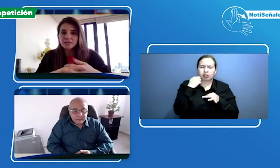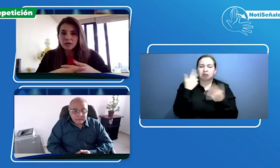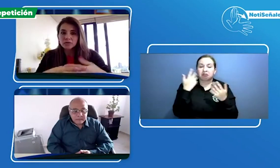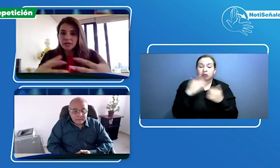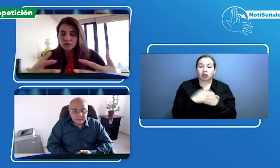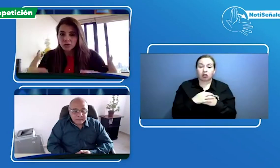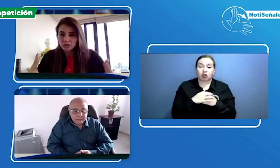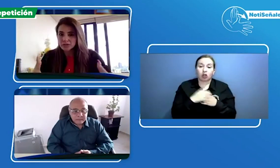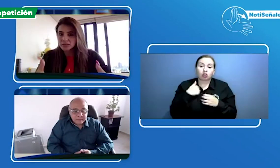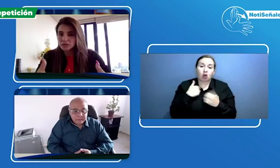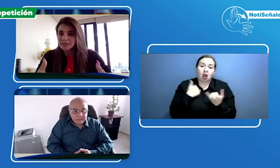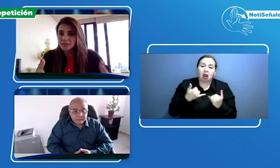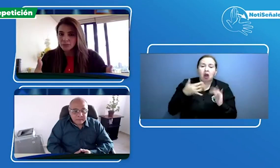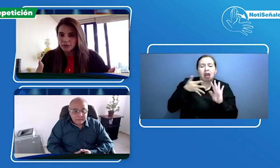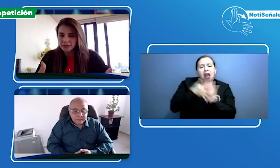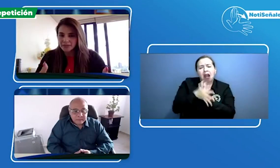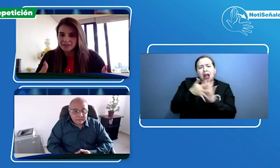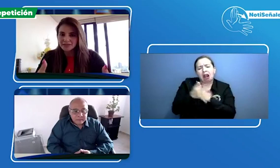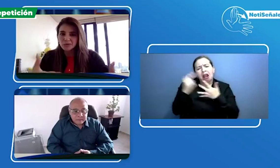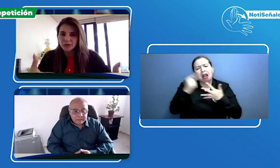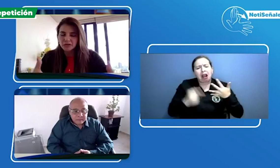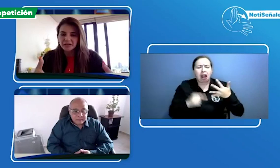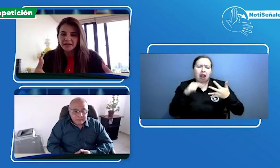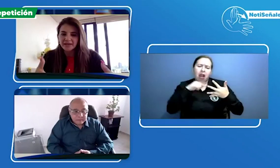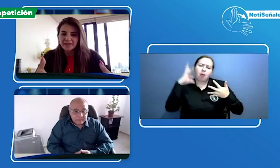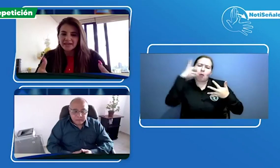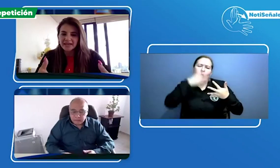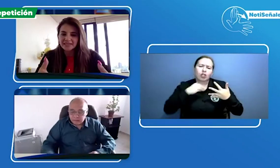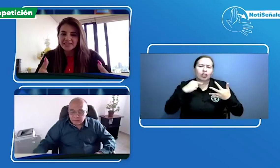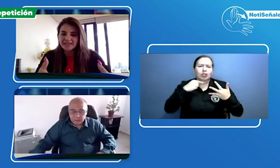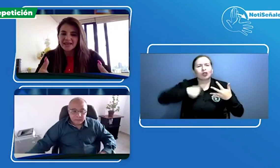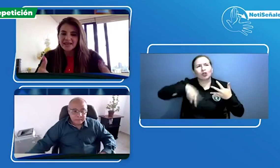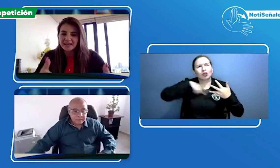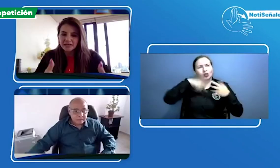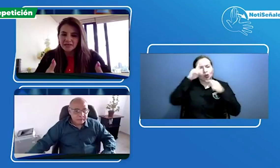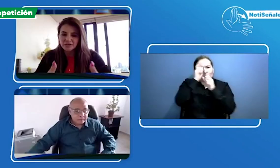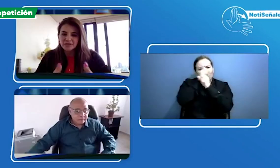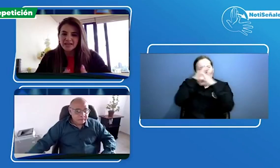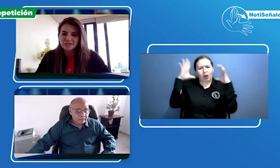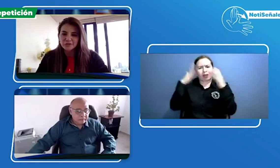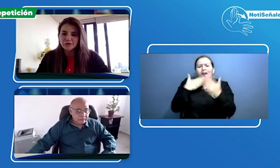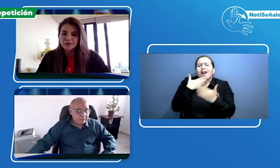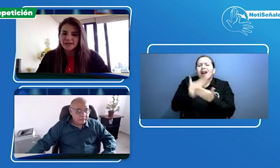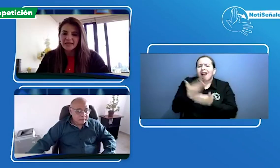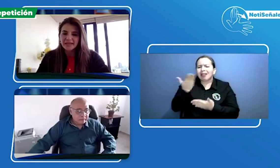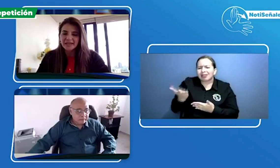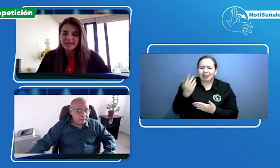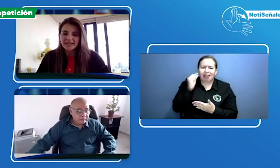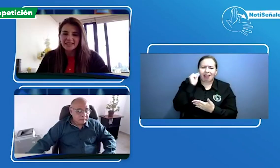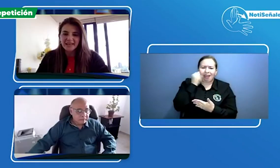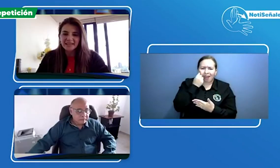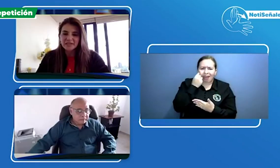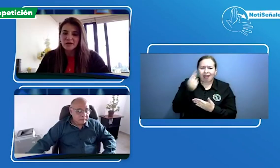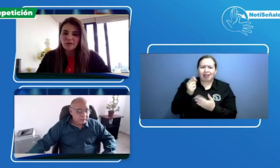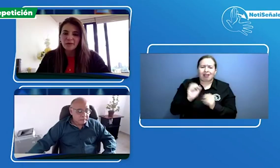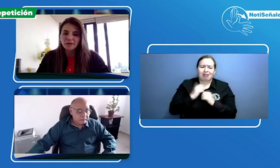esté contando todas estas cosas tan bonitas este sueño que gracias a Henry se nos ha hecho realidad él nos acompañó